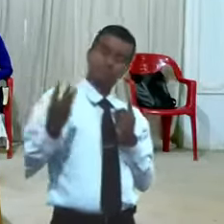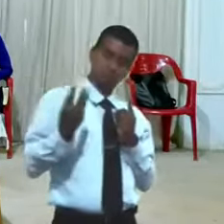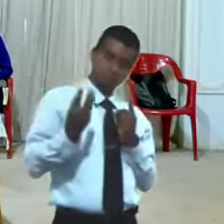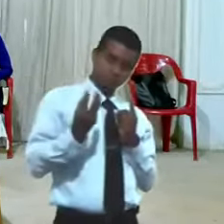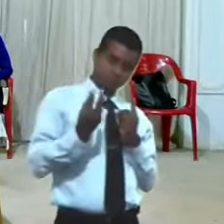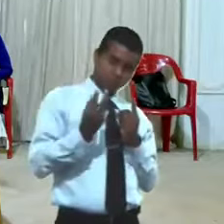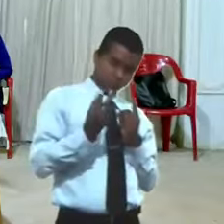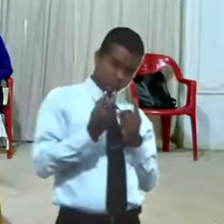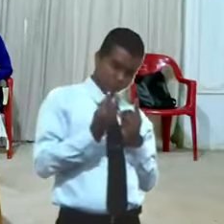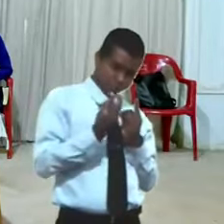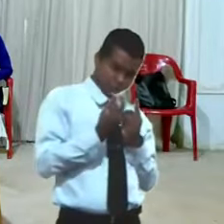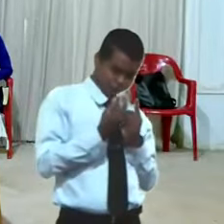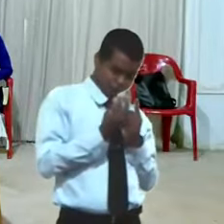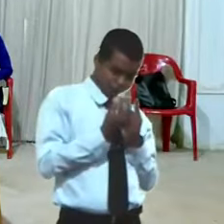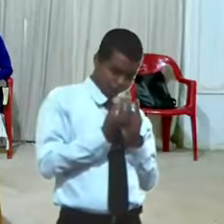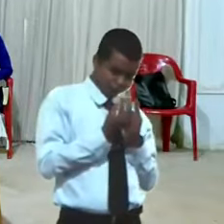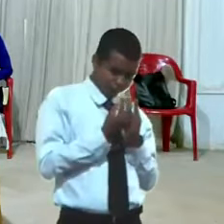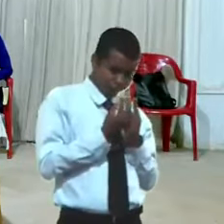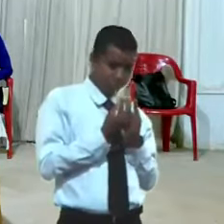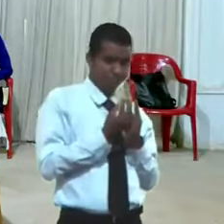desarmado Elías